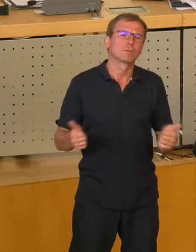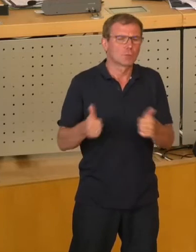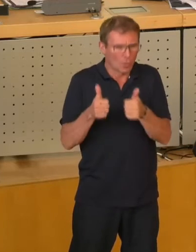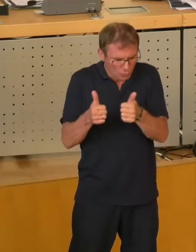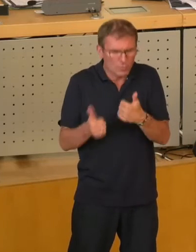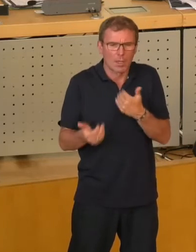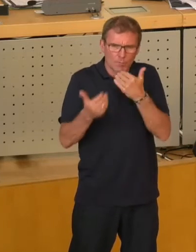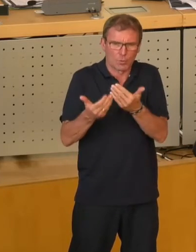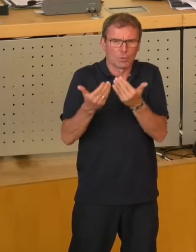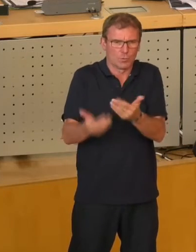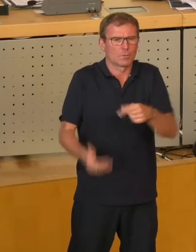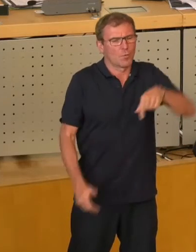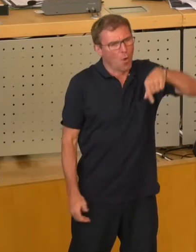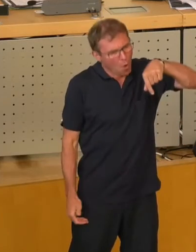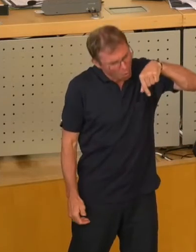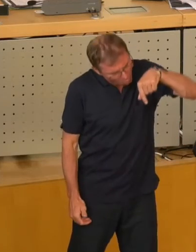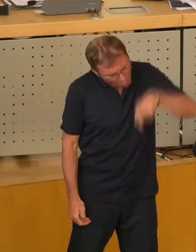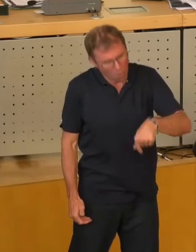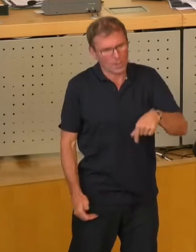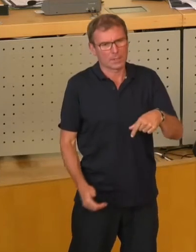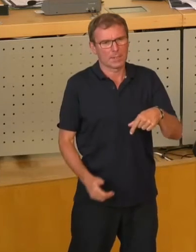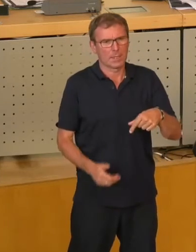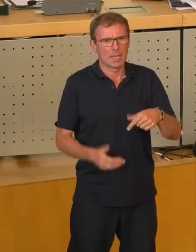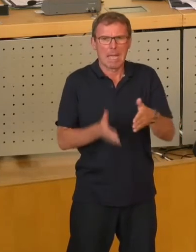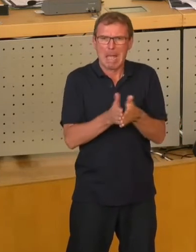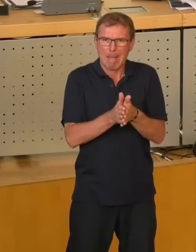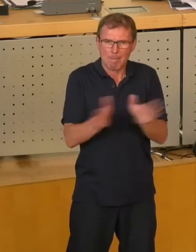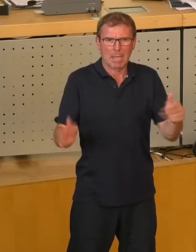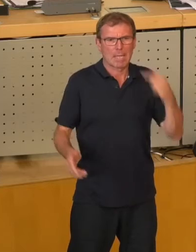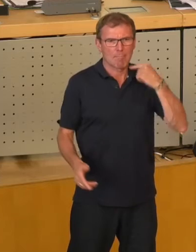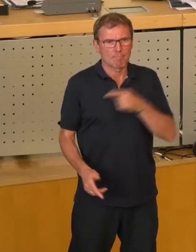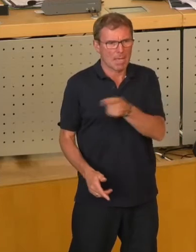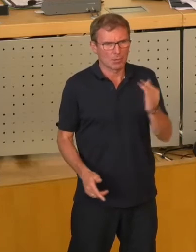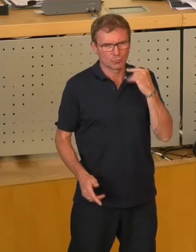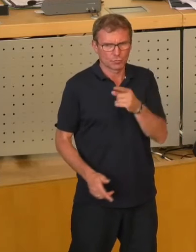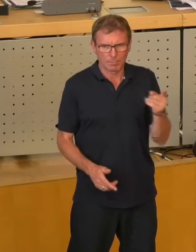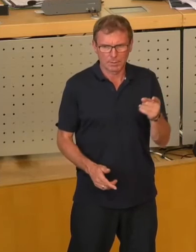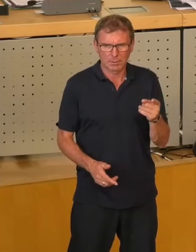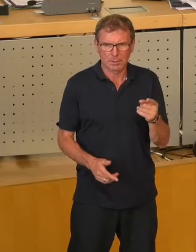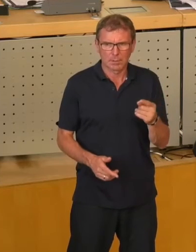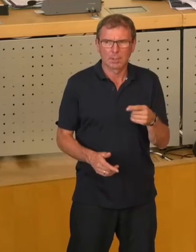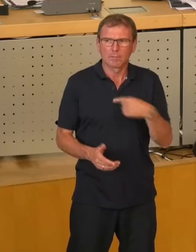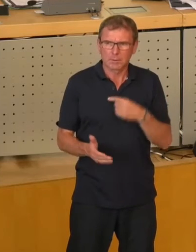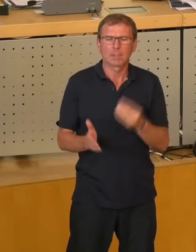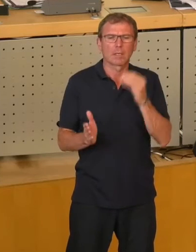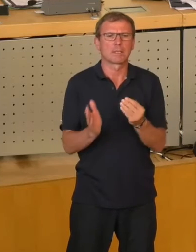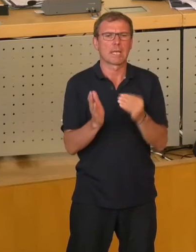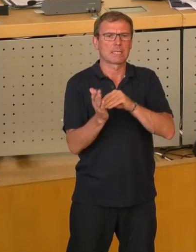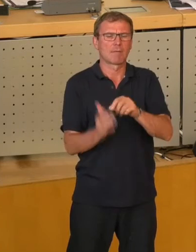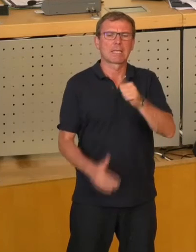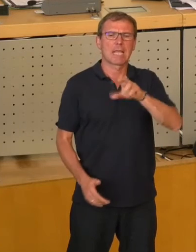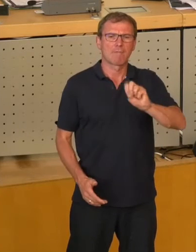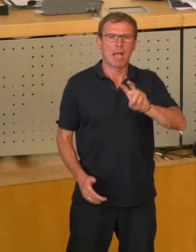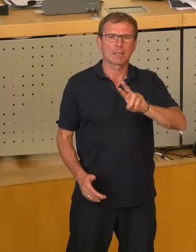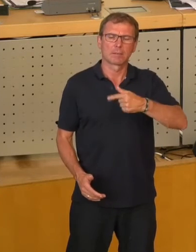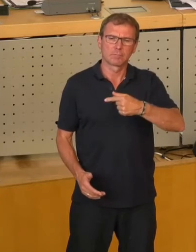begrüße das, dass wir heute ganz augenscheinlich mit sehr breiter Mehrheit nun diese Entscheidung treffen werden und die Drehwag